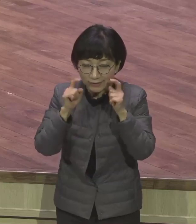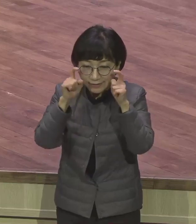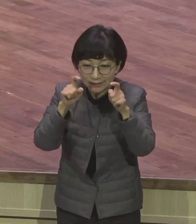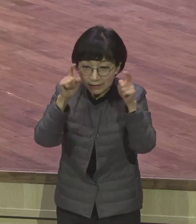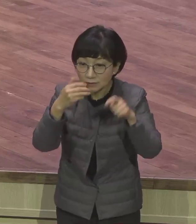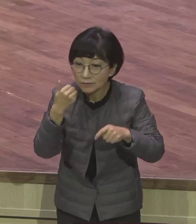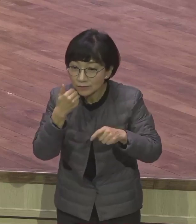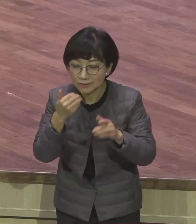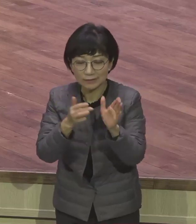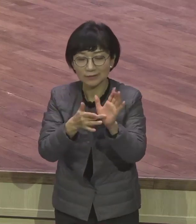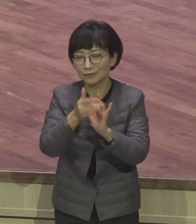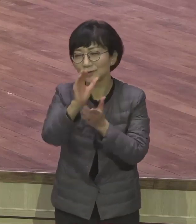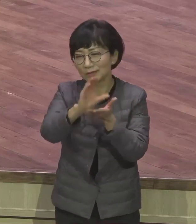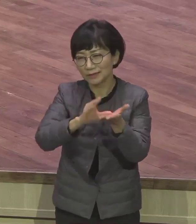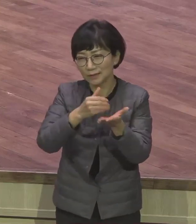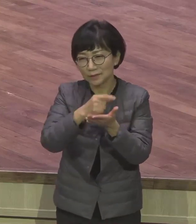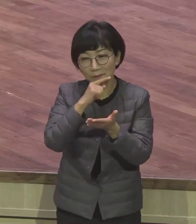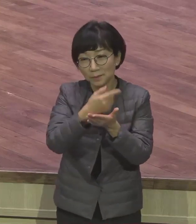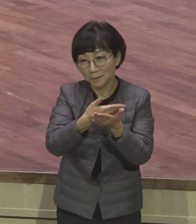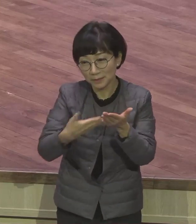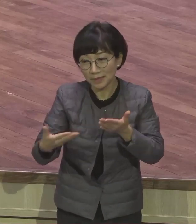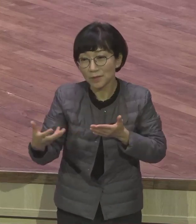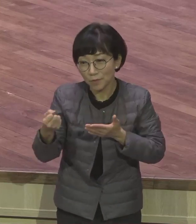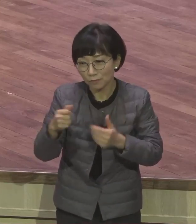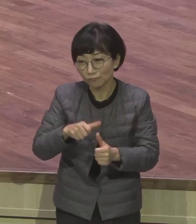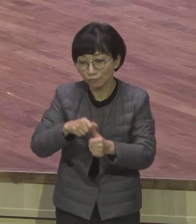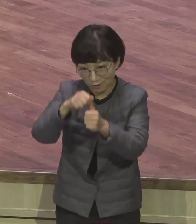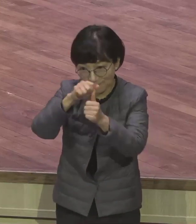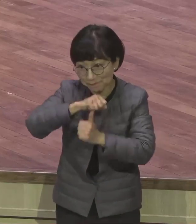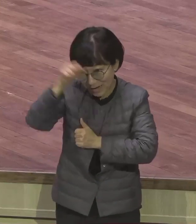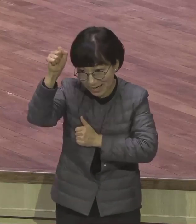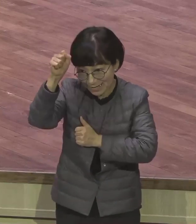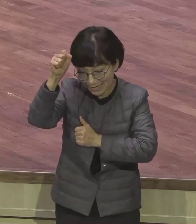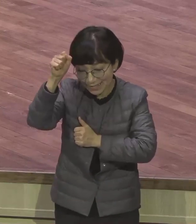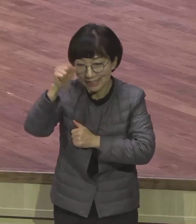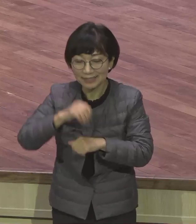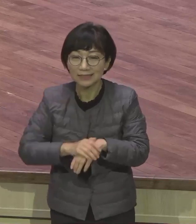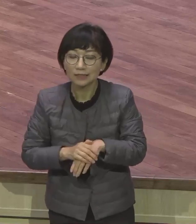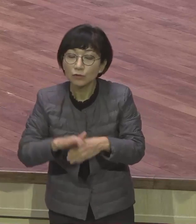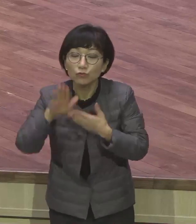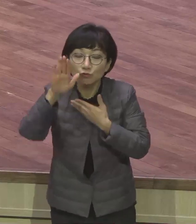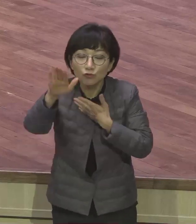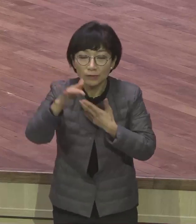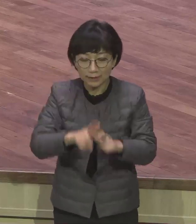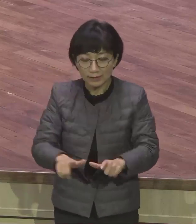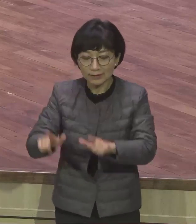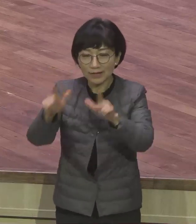구원을 그렇게 받고 나 후에 그 다음에 삶이 광야